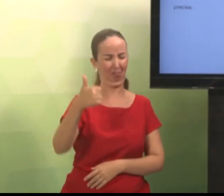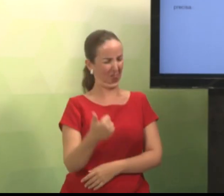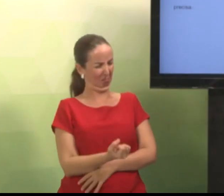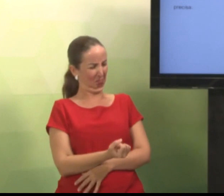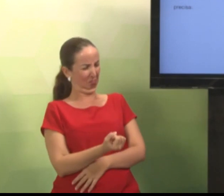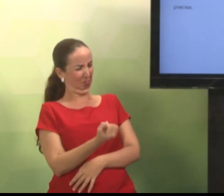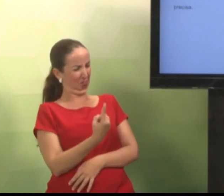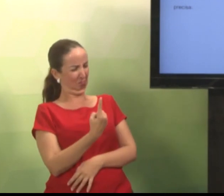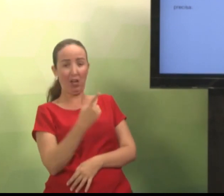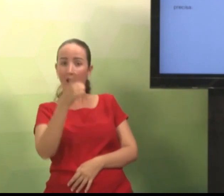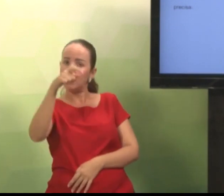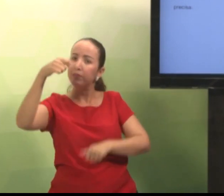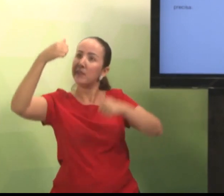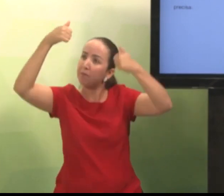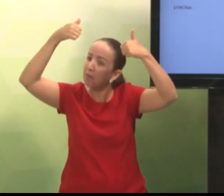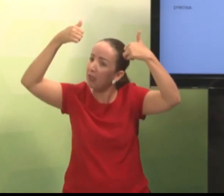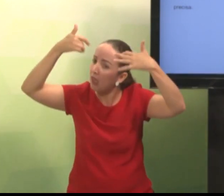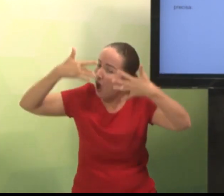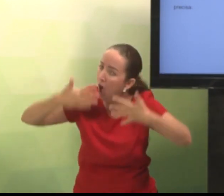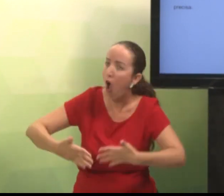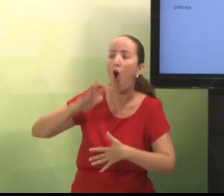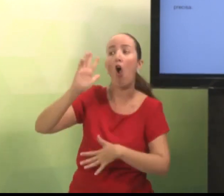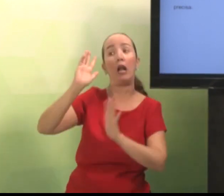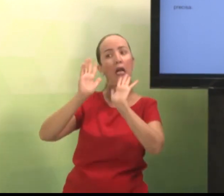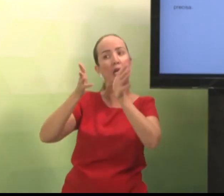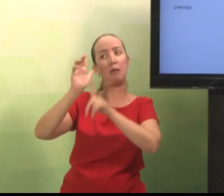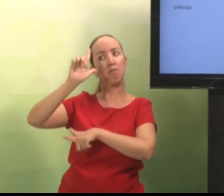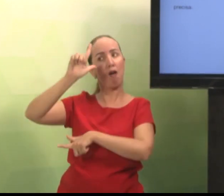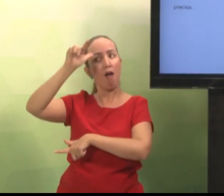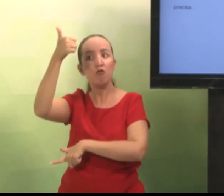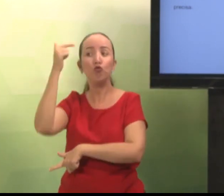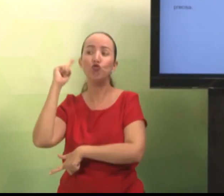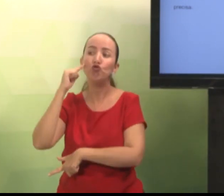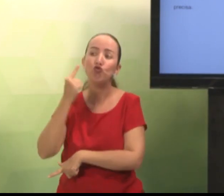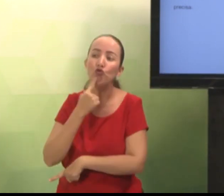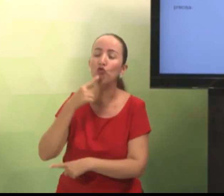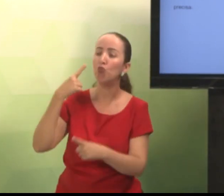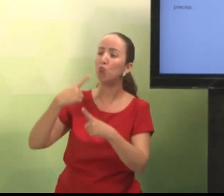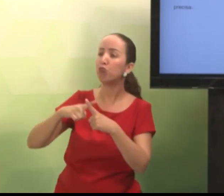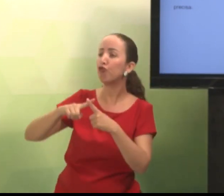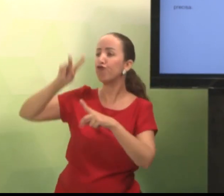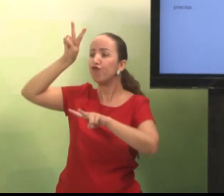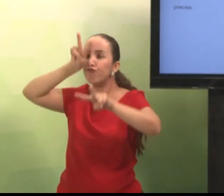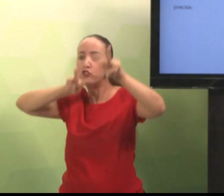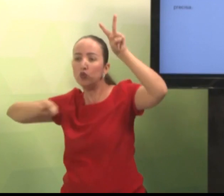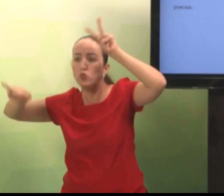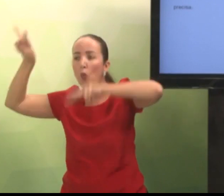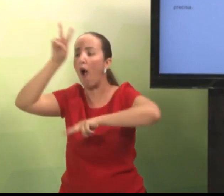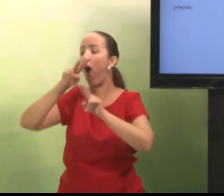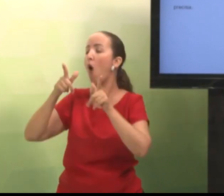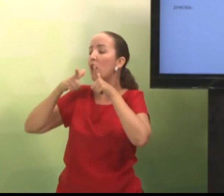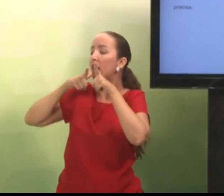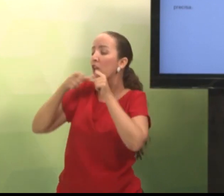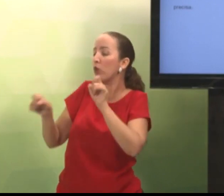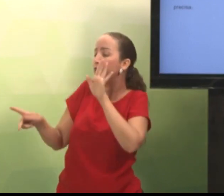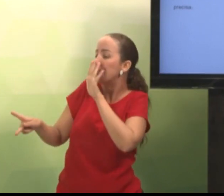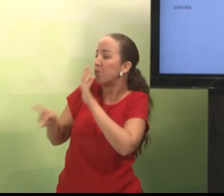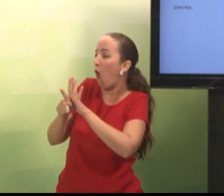libras como segunda língua. Então, é necessário que seja explicado o que é. Que os surdos têm a língua de